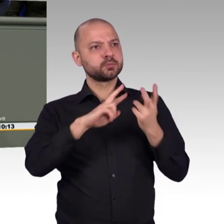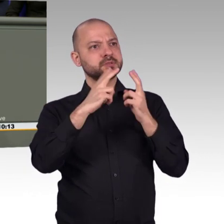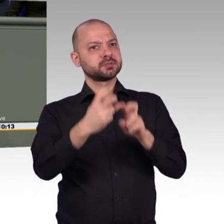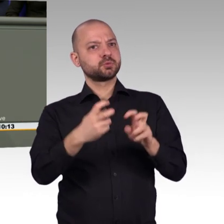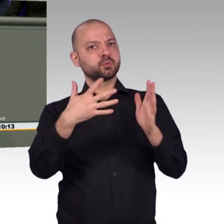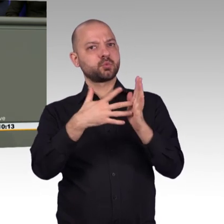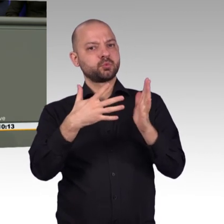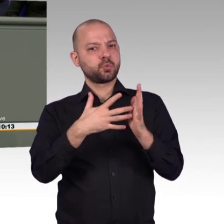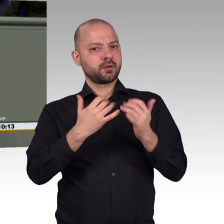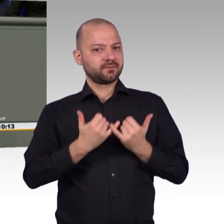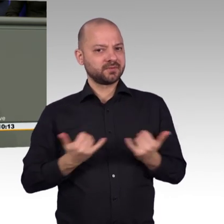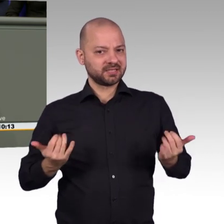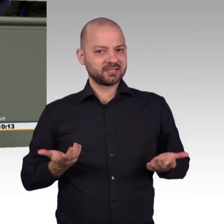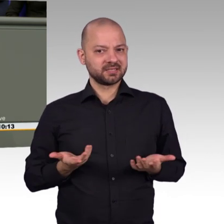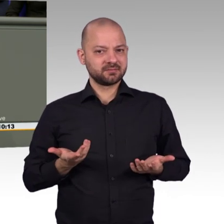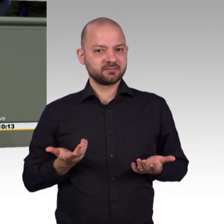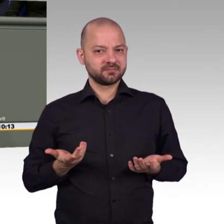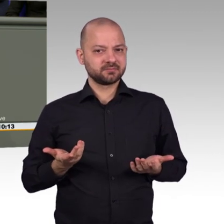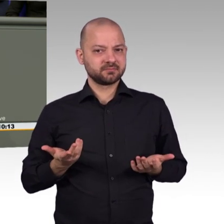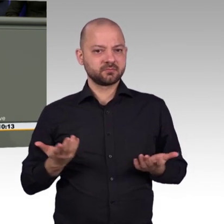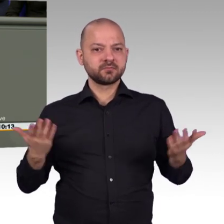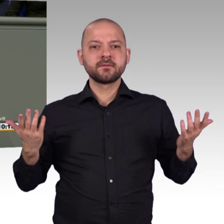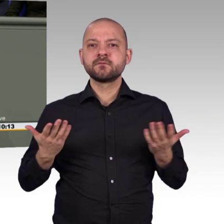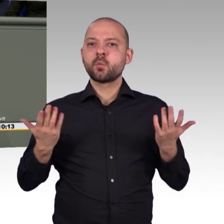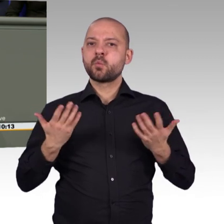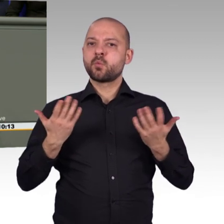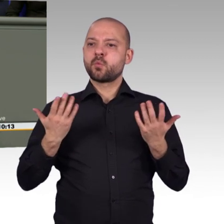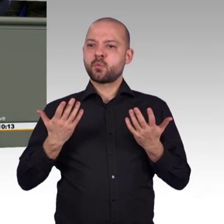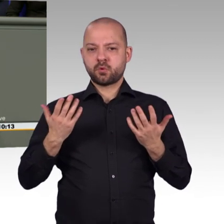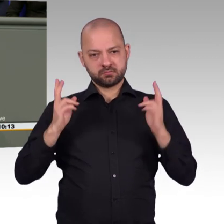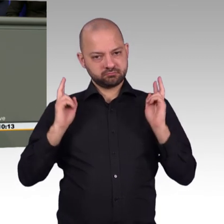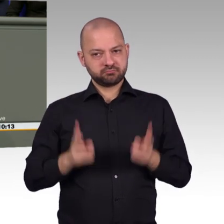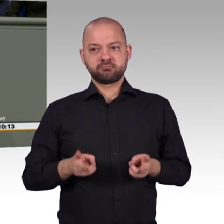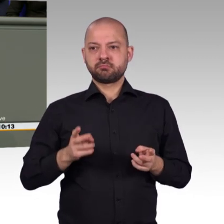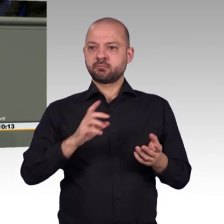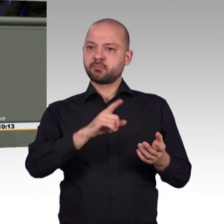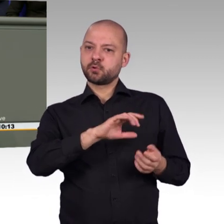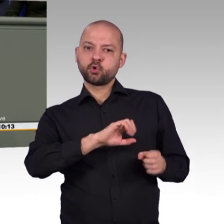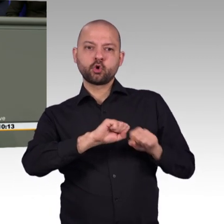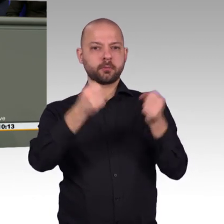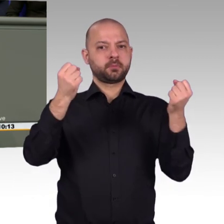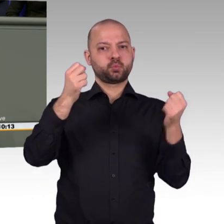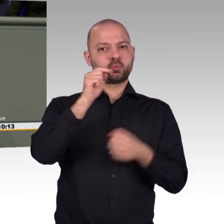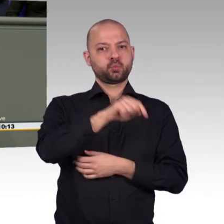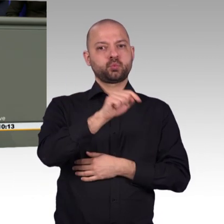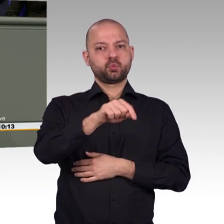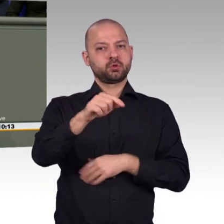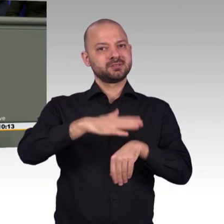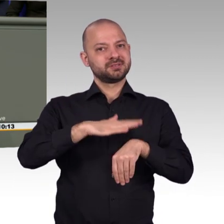Die Bundesregierung will sich im Rahmen ihrer Umsetzungsstrategie auf Schwerpunkte konzentrieren, die die Ministerien als solche identifiziert haben.